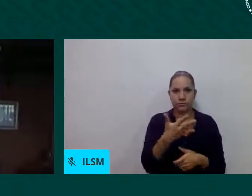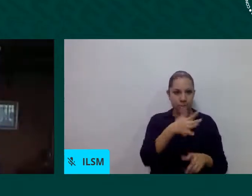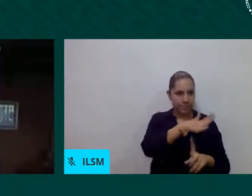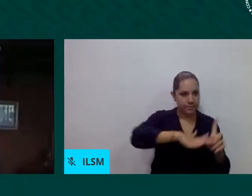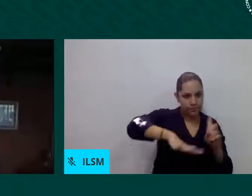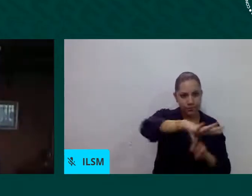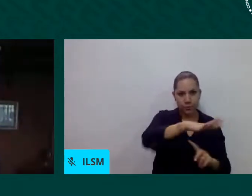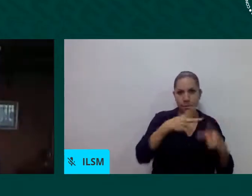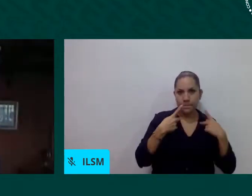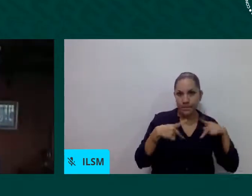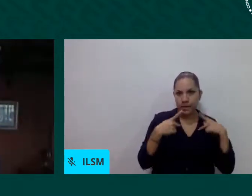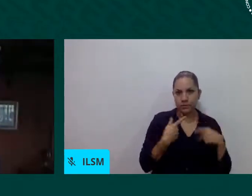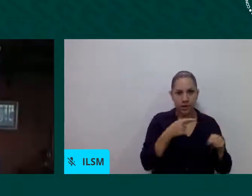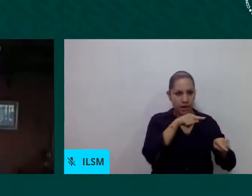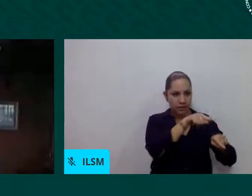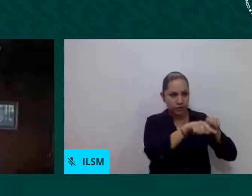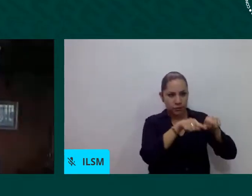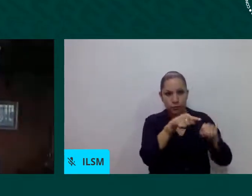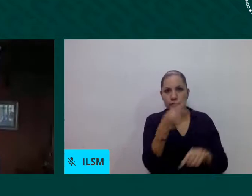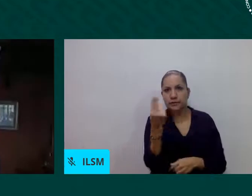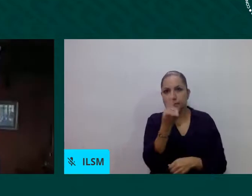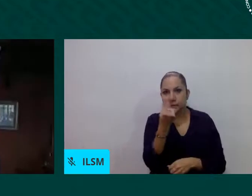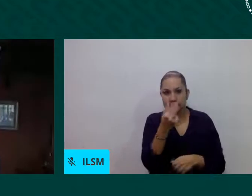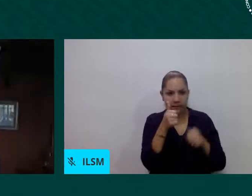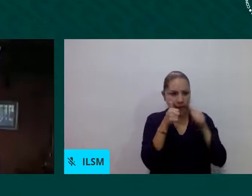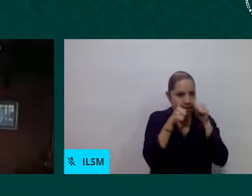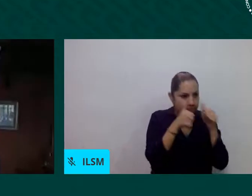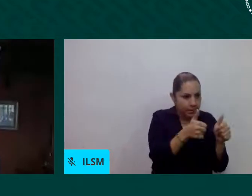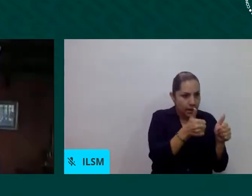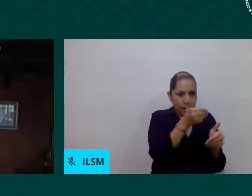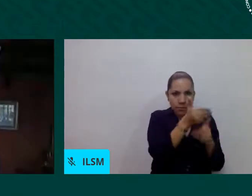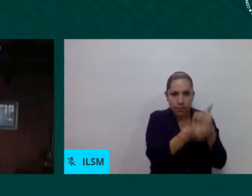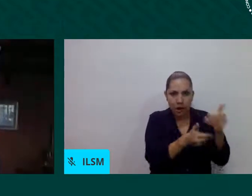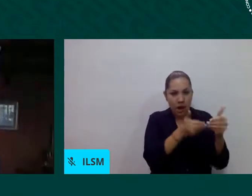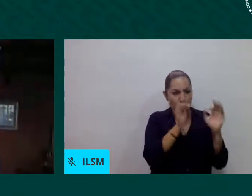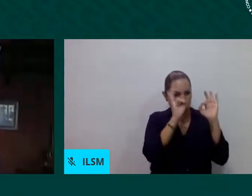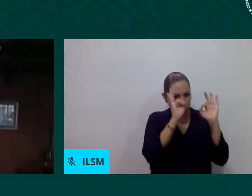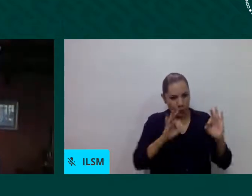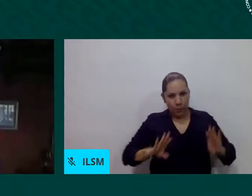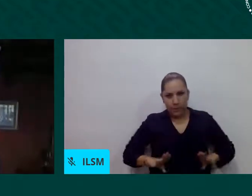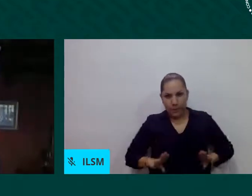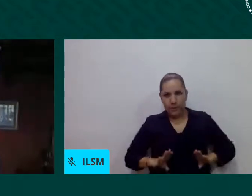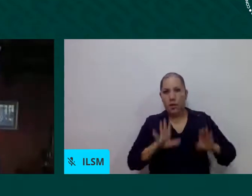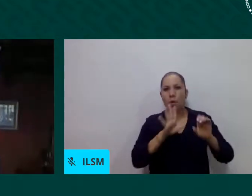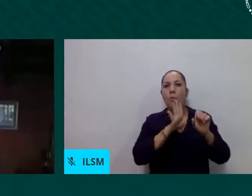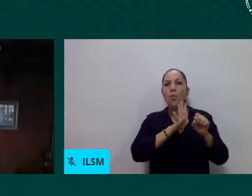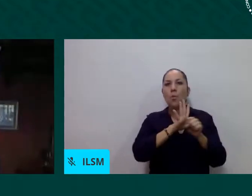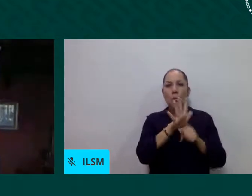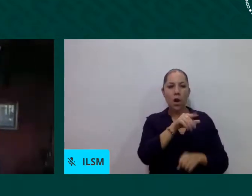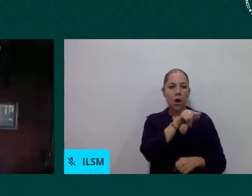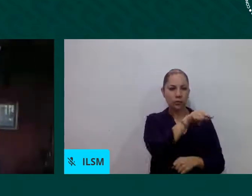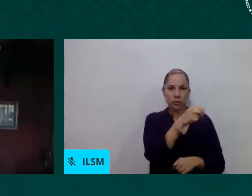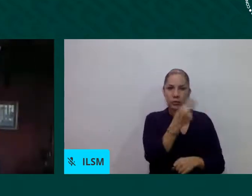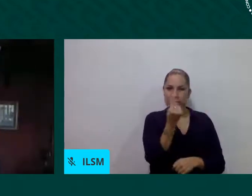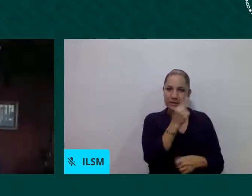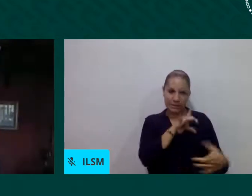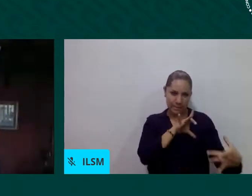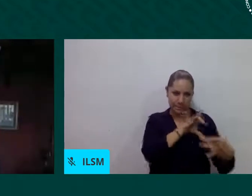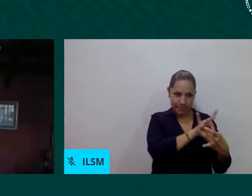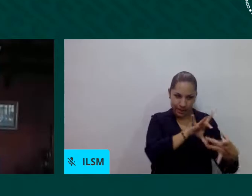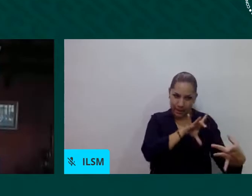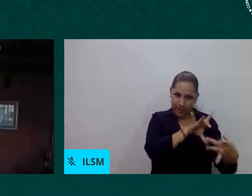puntual y específica de la intermediación laboral de las personas que los aglutinan.